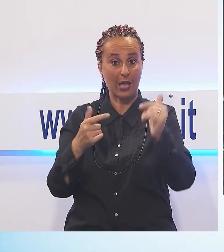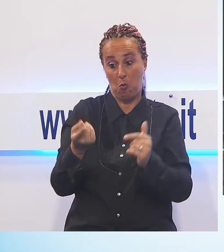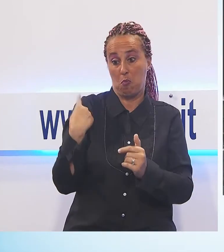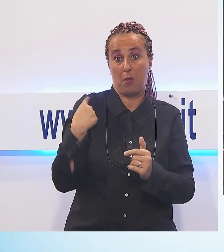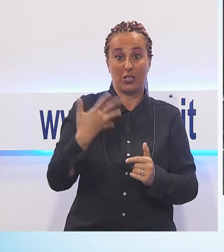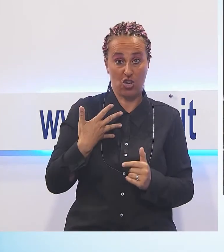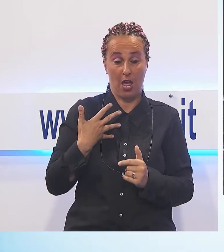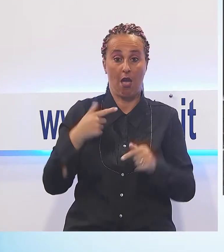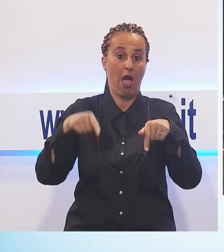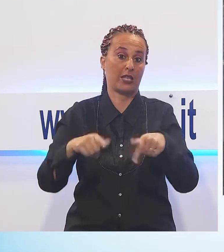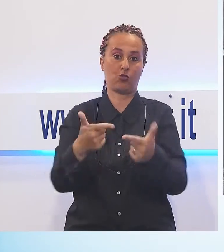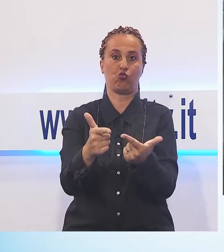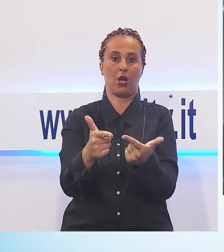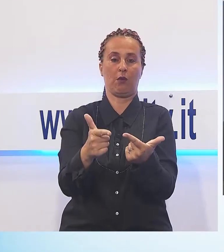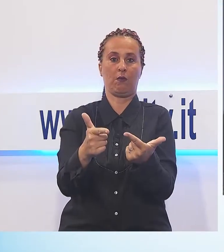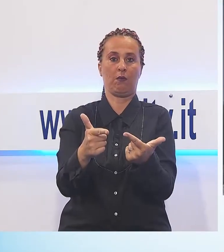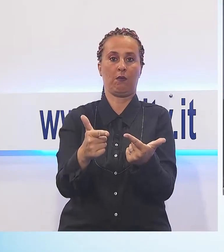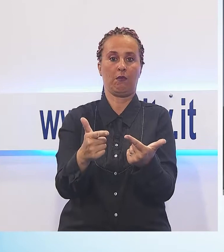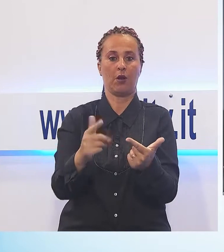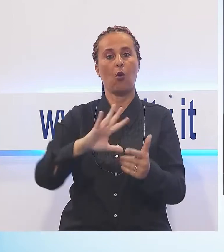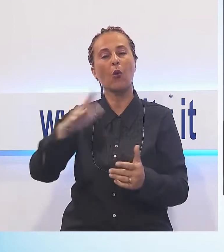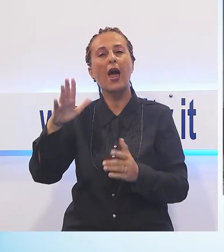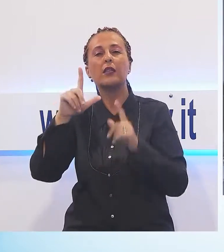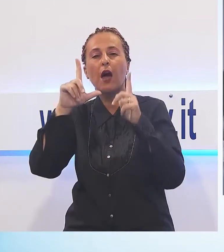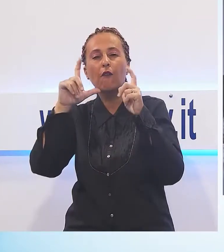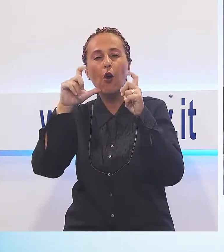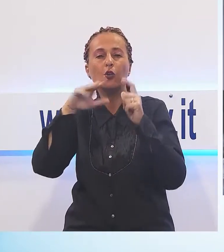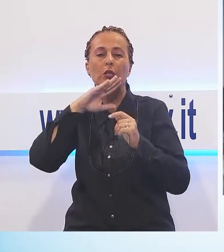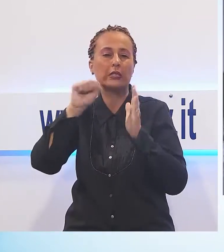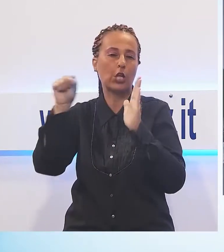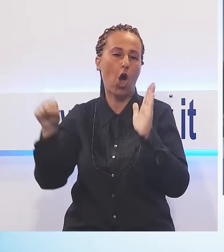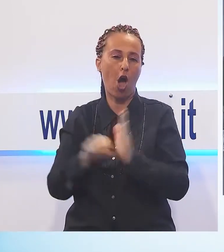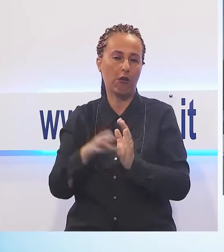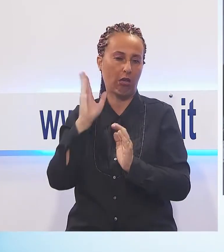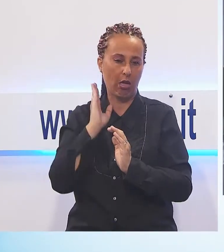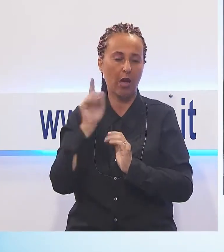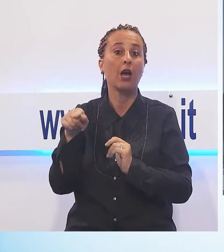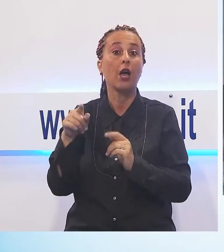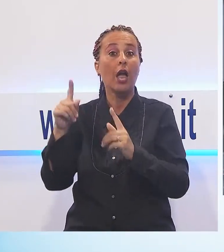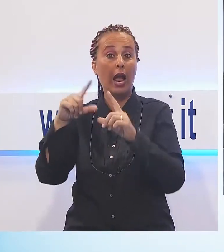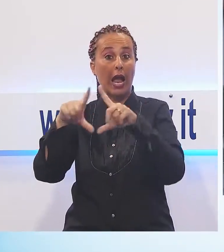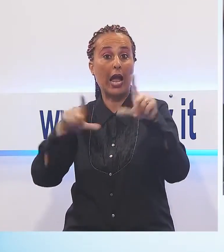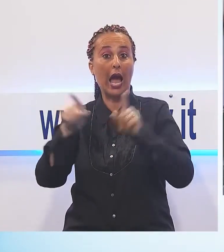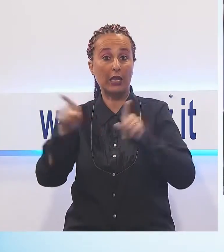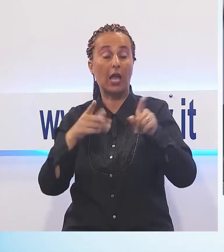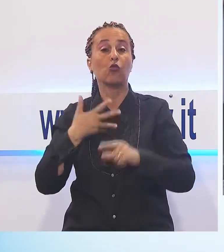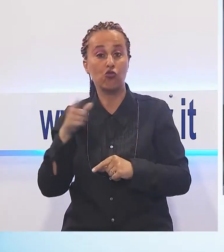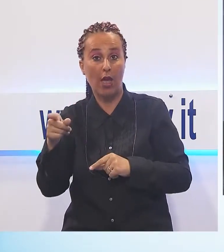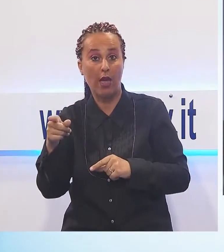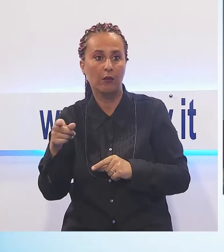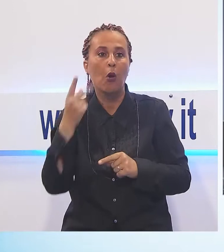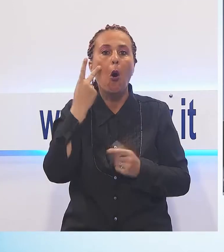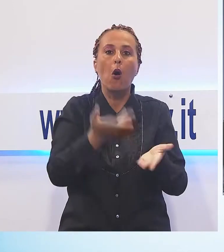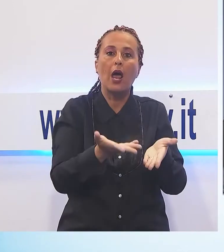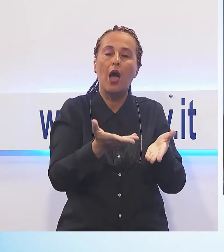io le faccio vedere. Vede qui ci sono tutti i comuni e è giusto che ci siano. È giusto che ci siano anche gli altri